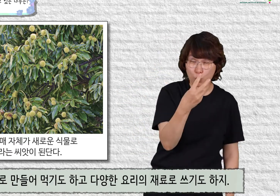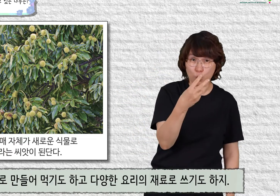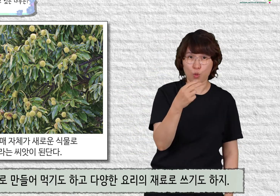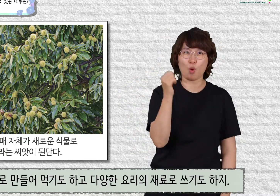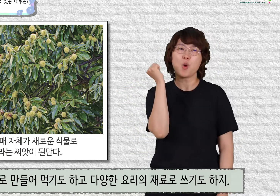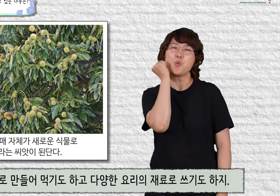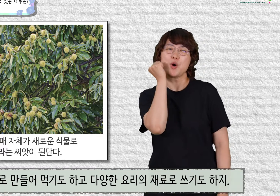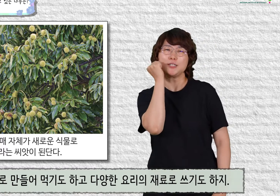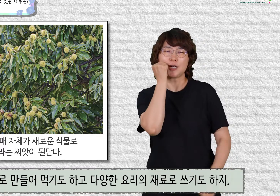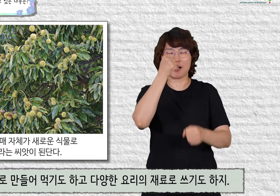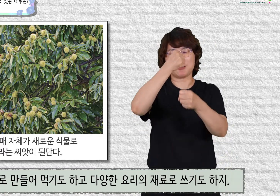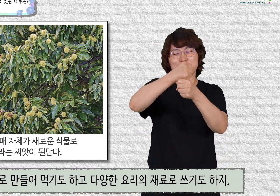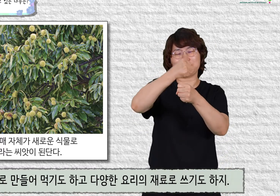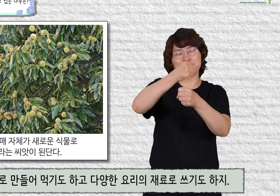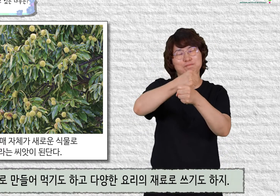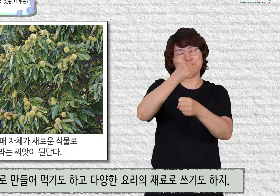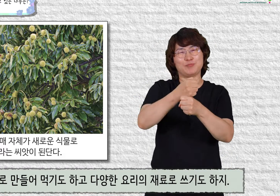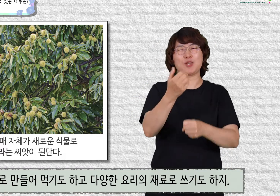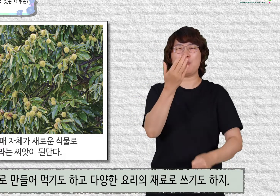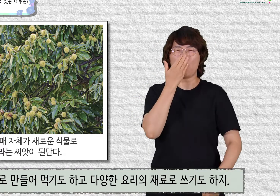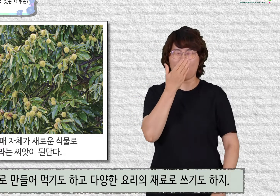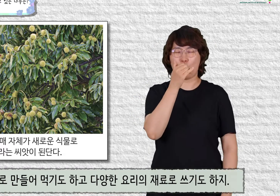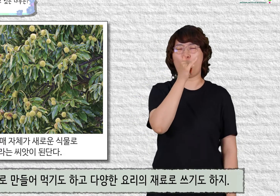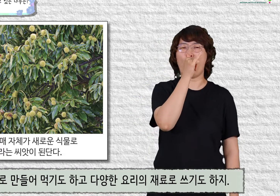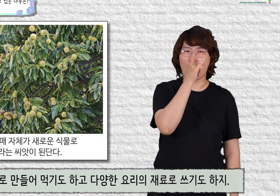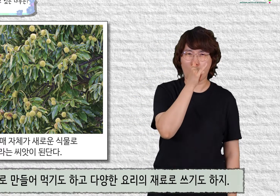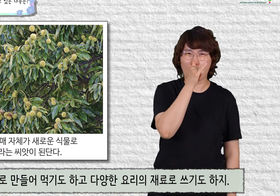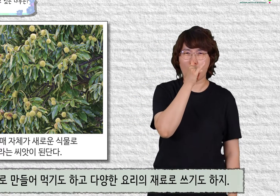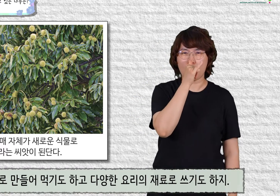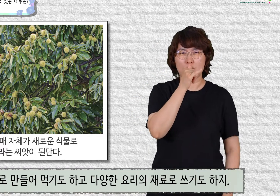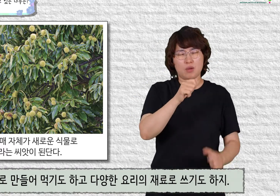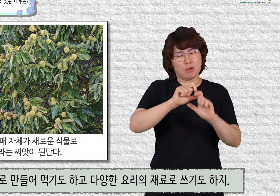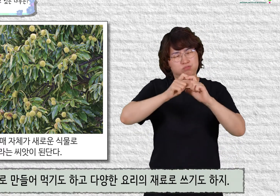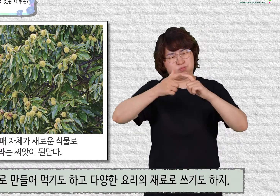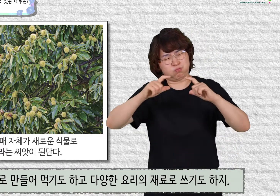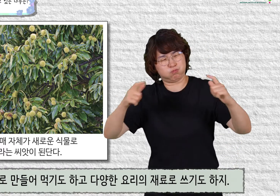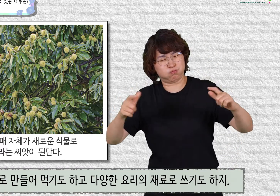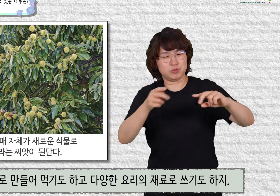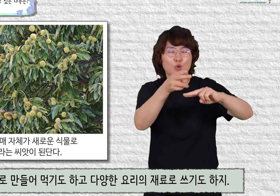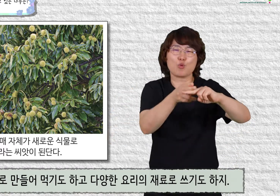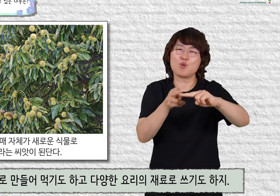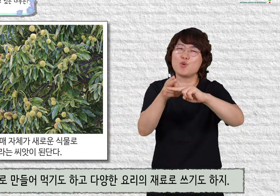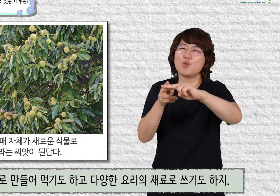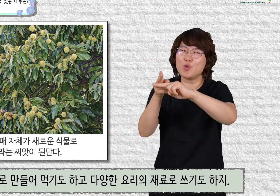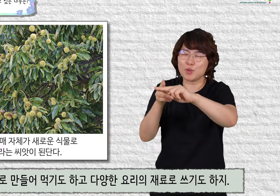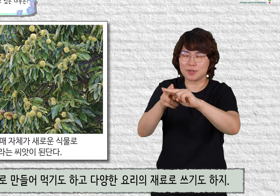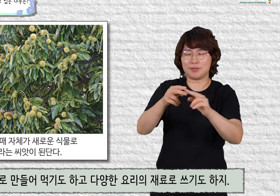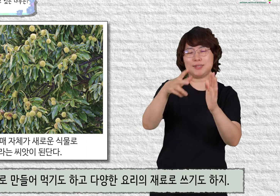또 과자로 만들어 먹기도 하고, 다양한 요리의 재료로 쓰기도 하지.